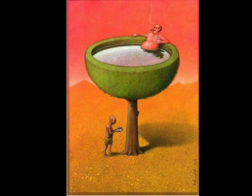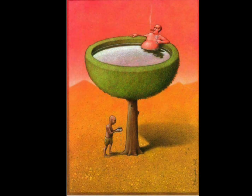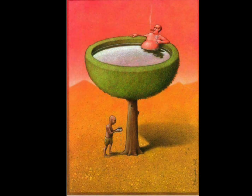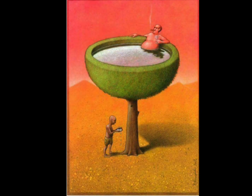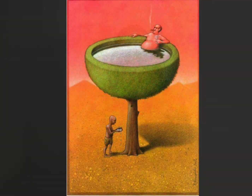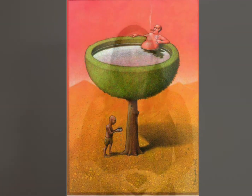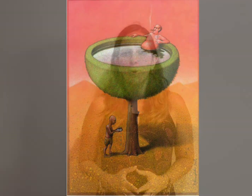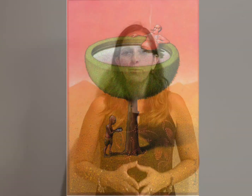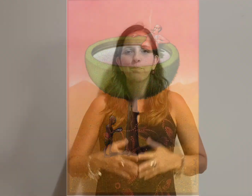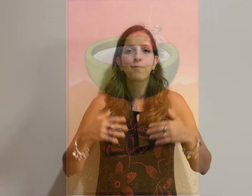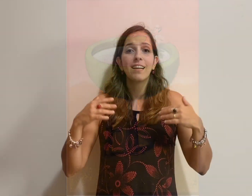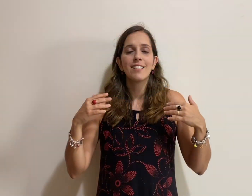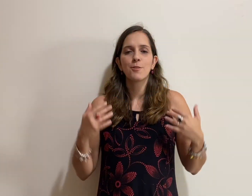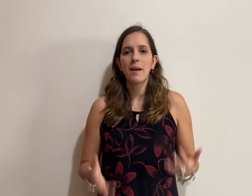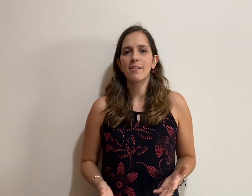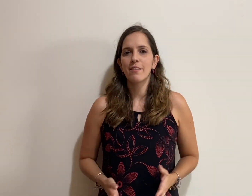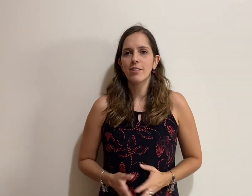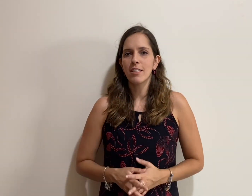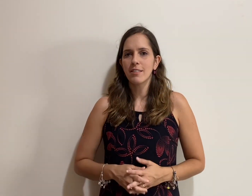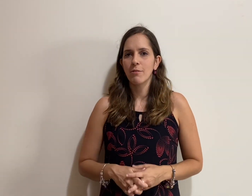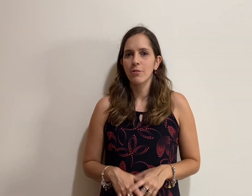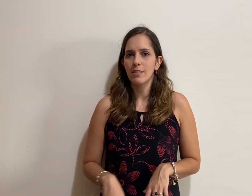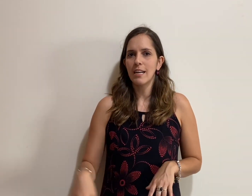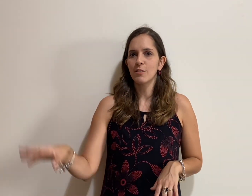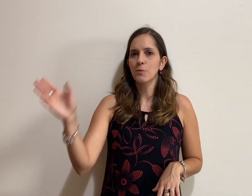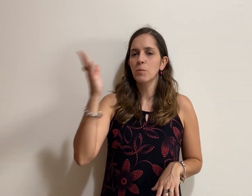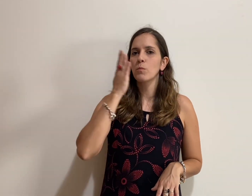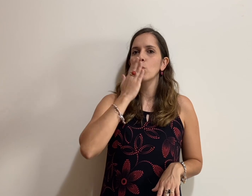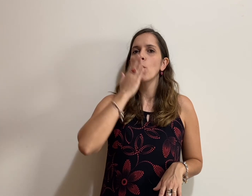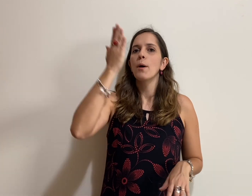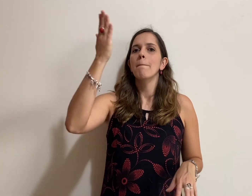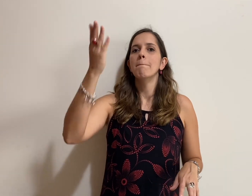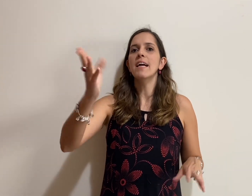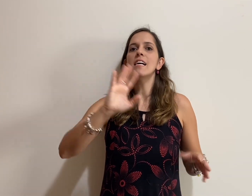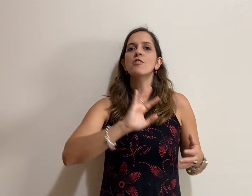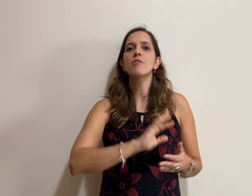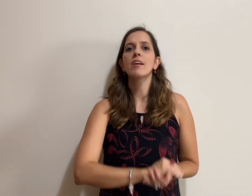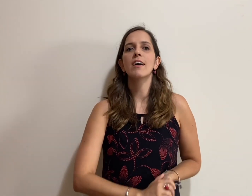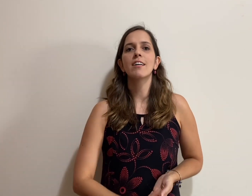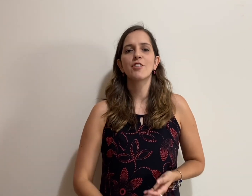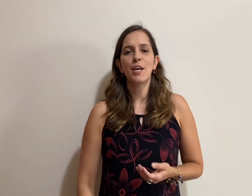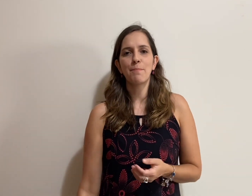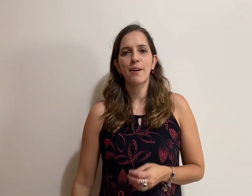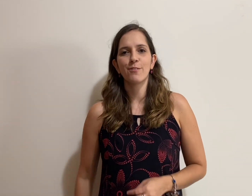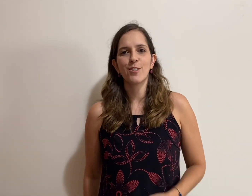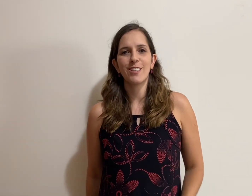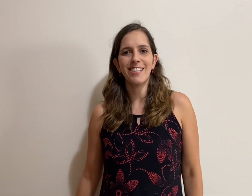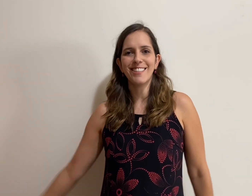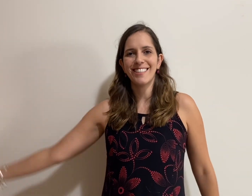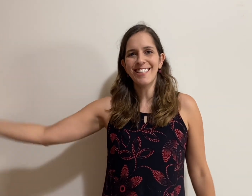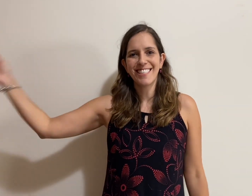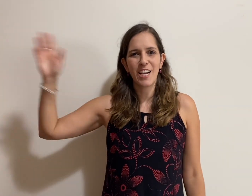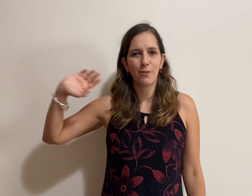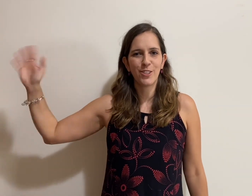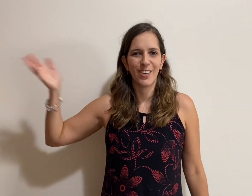Bom, espero que vocês tenham gostado. Beijo grande aí para vocês e tchau, tchau.